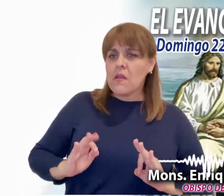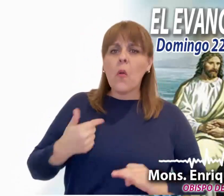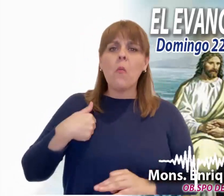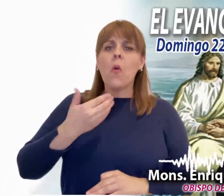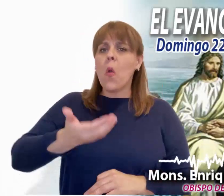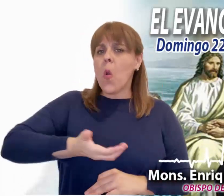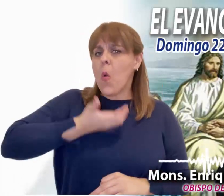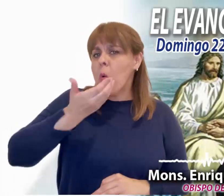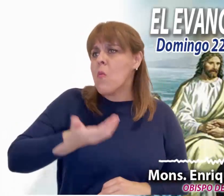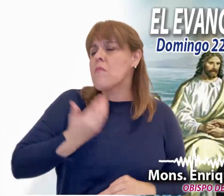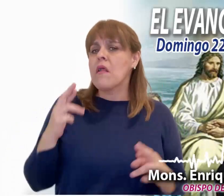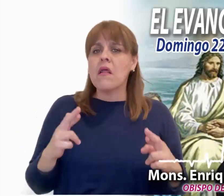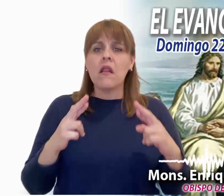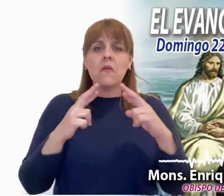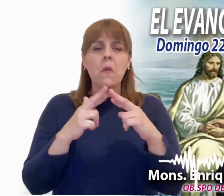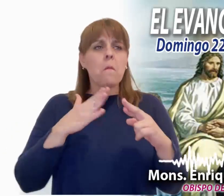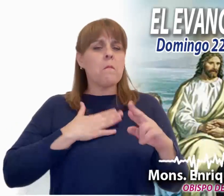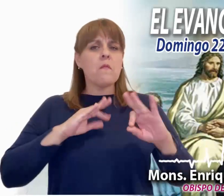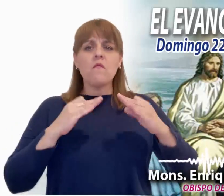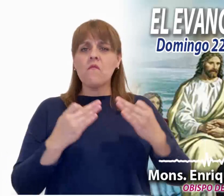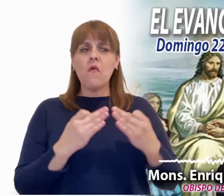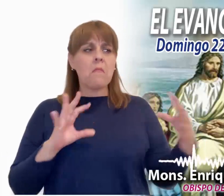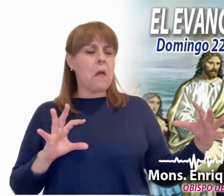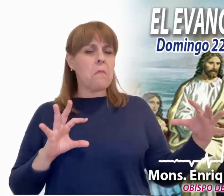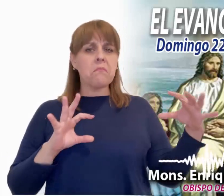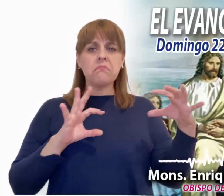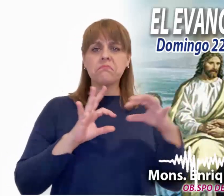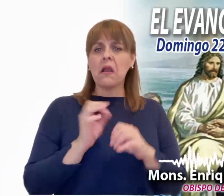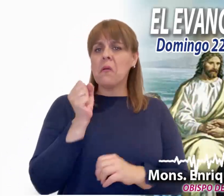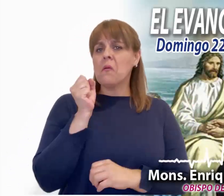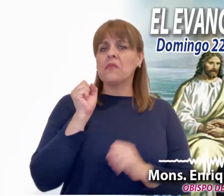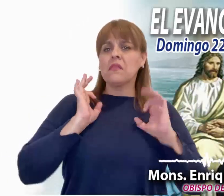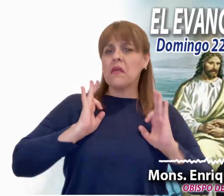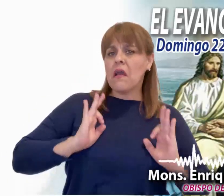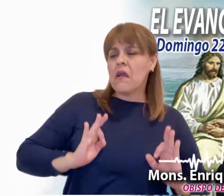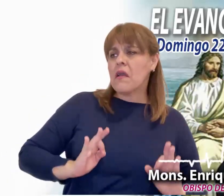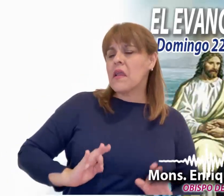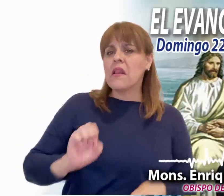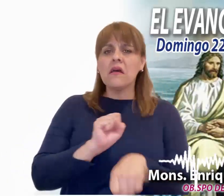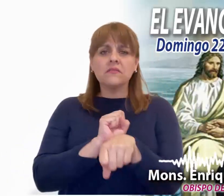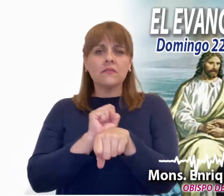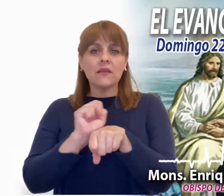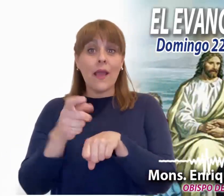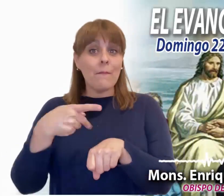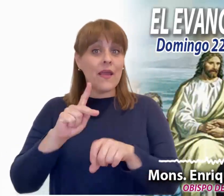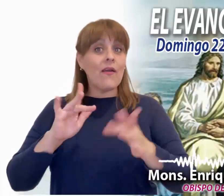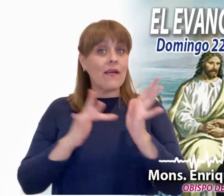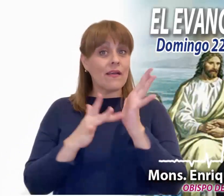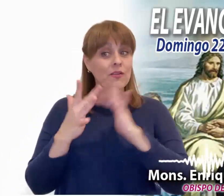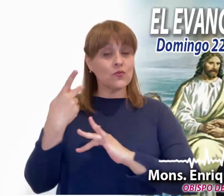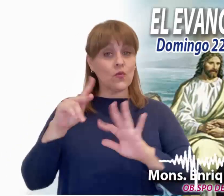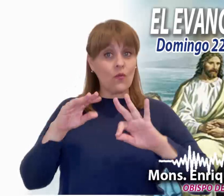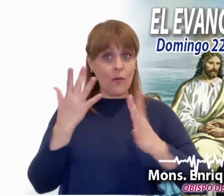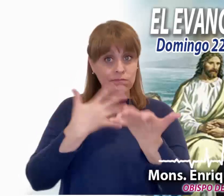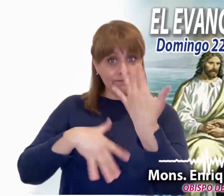Nos acostumbramos a vivir una religión adaptada a nuestros gustos, dulcificada y aligerada, pero las palabras